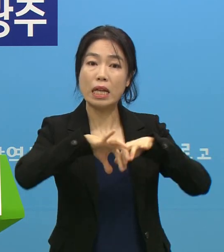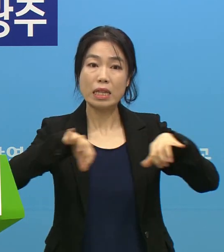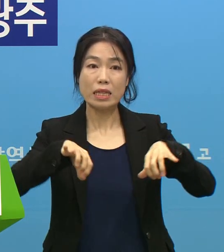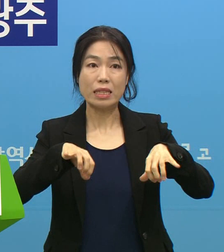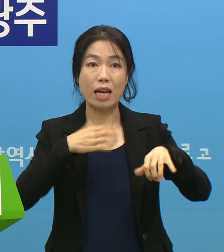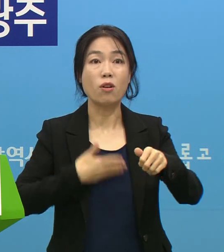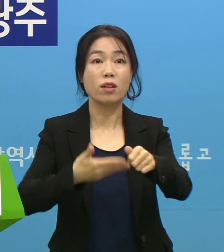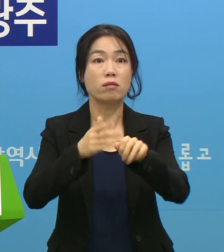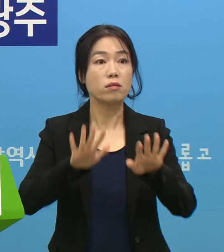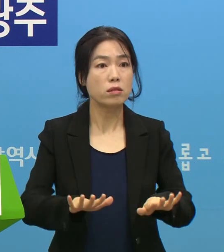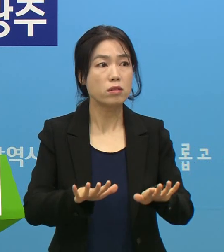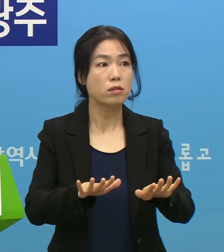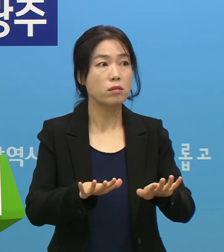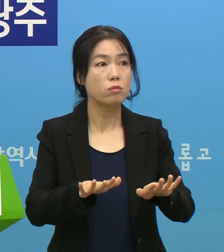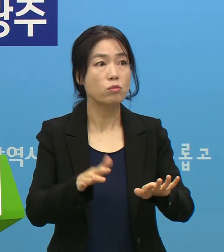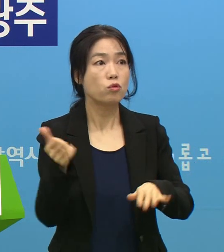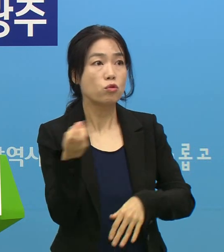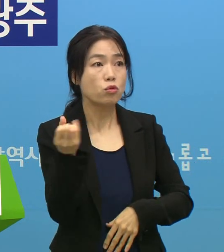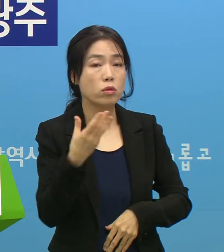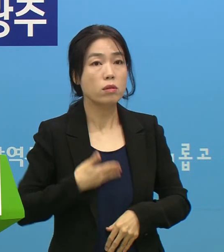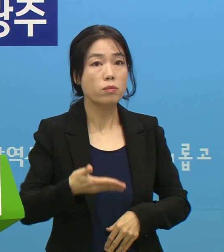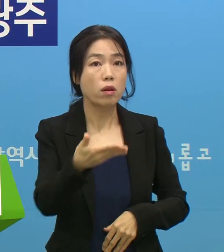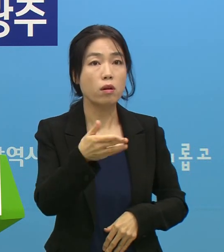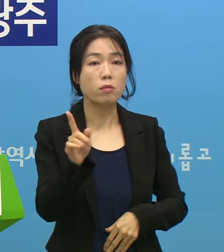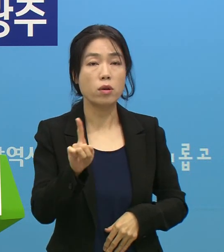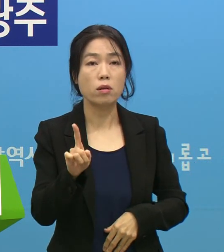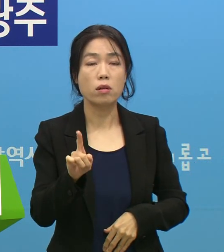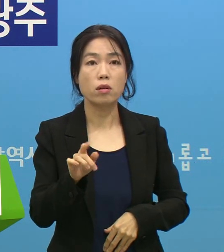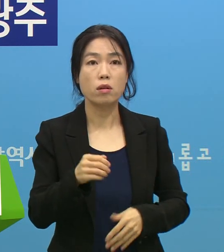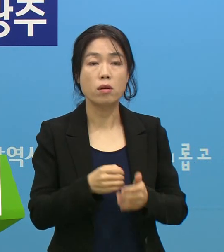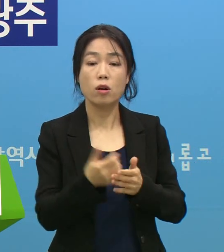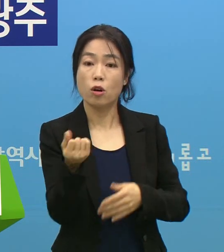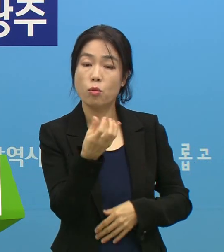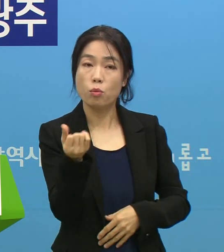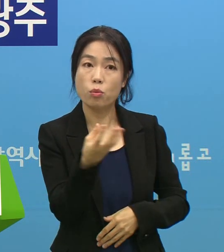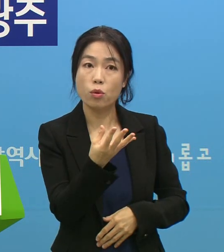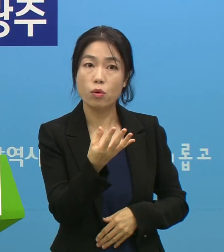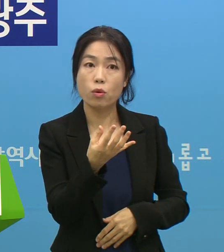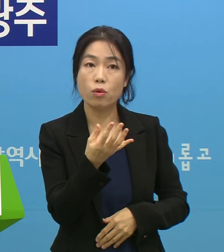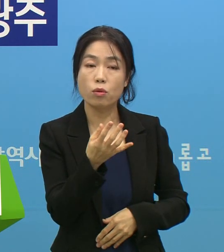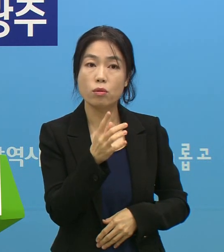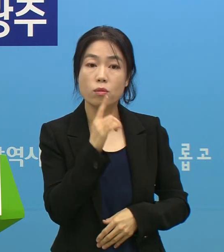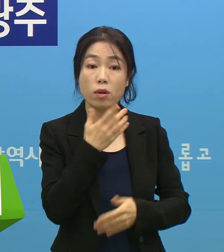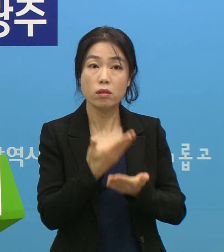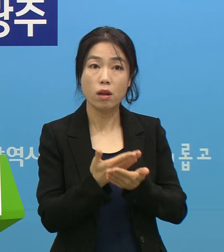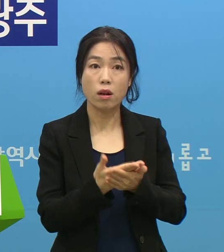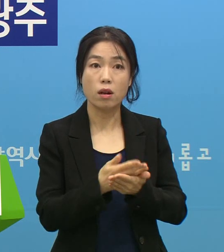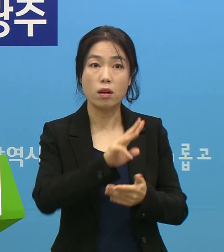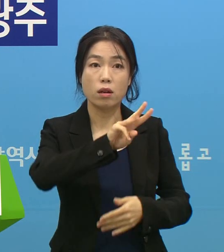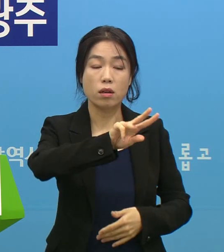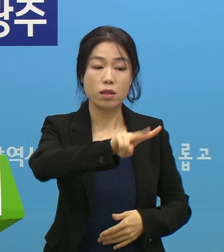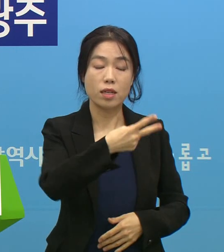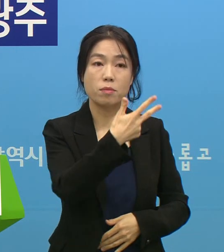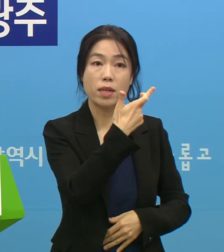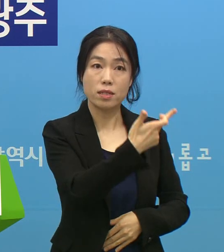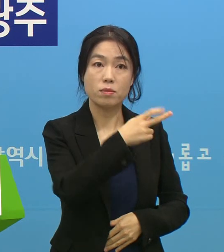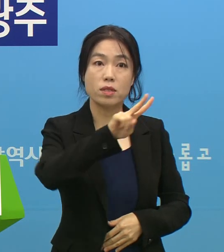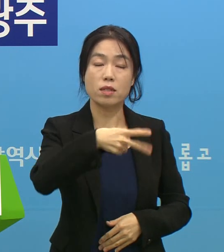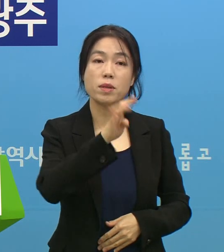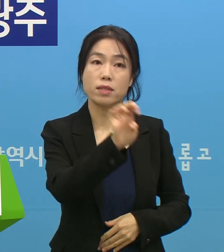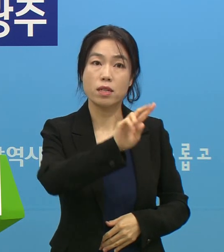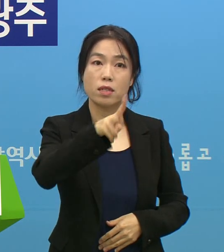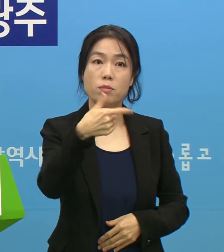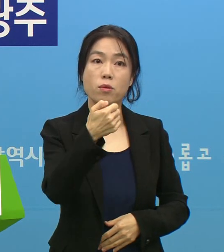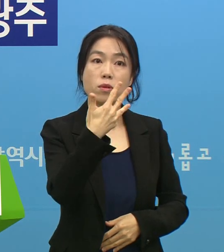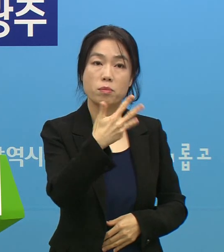보내드리도록 하겠습니다. 여기서 불러드려야 될까요? 번호를 불러달라고 했으니까 217번, 240번,